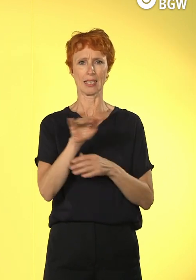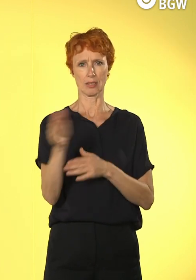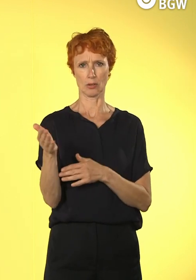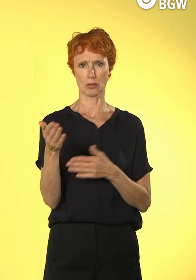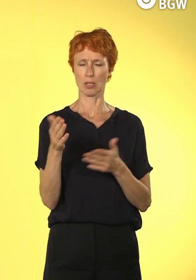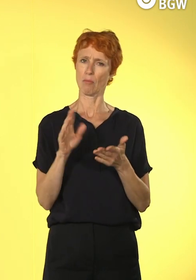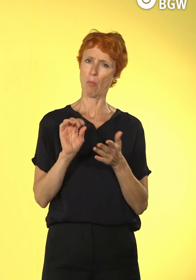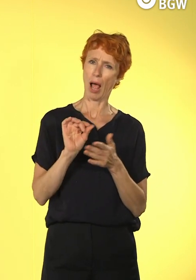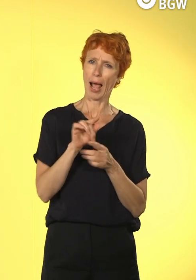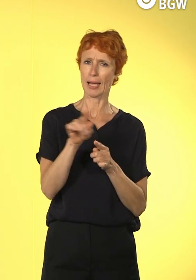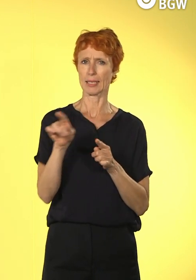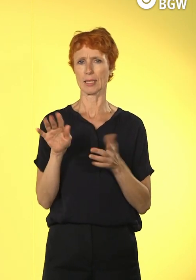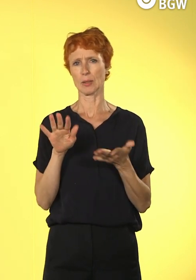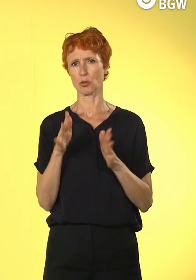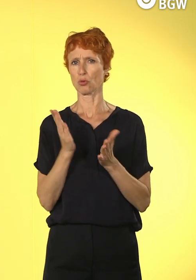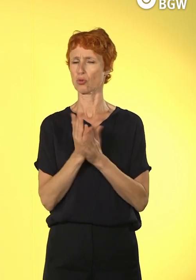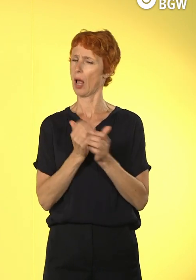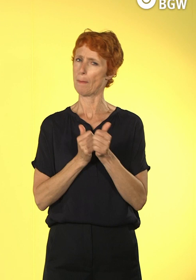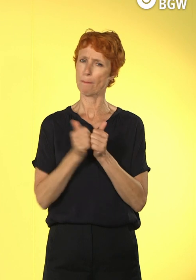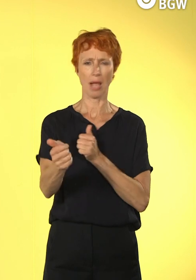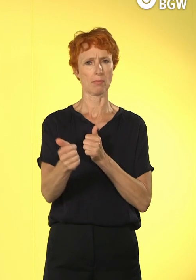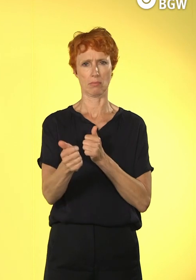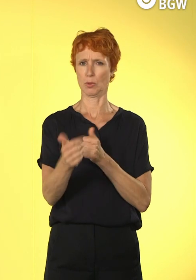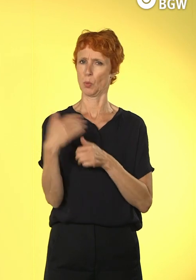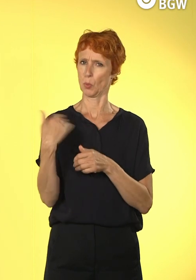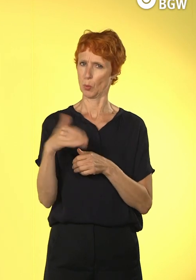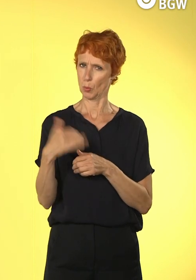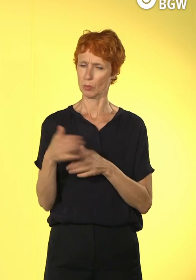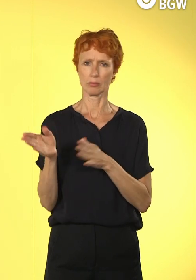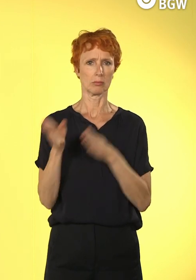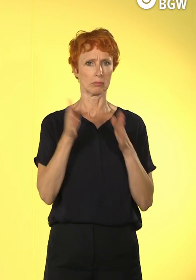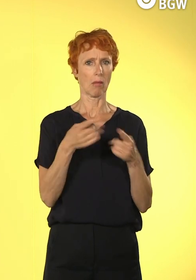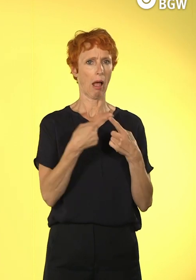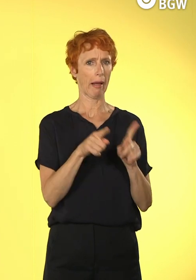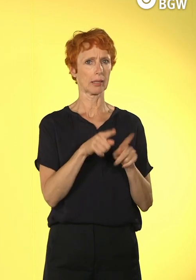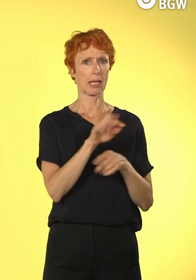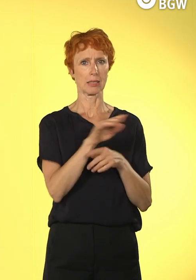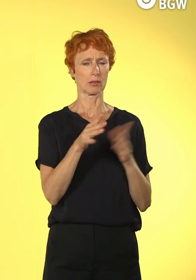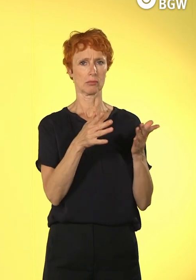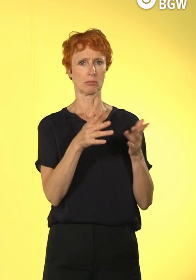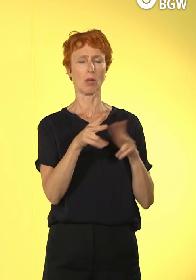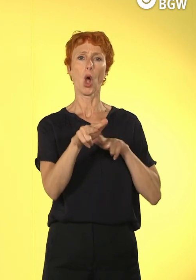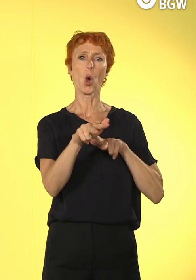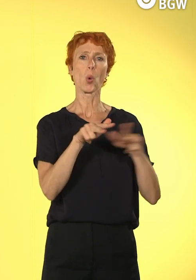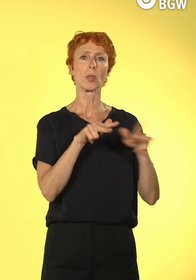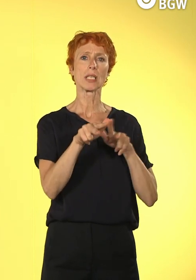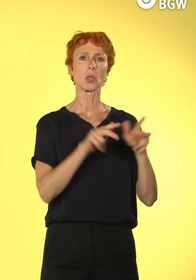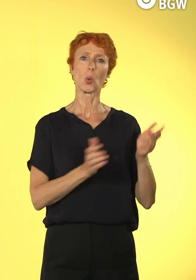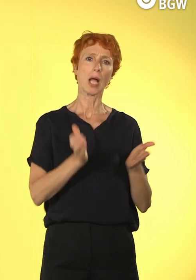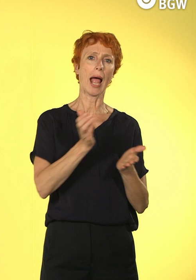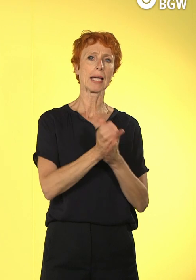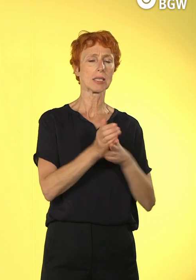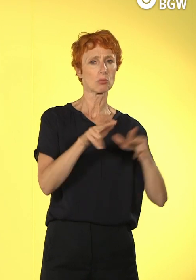vermeintlich, Klammer zu, weit fortgeschritten. Manche haben Digitalisierungskoordinatorinnen oder Koordinatoren.